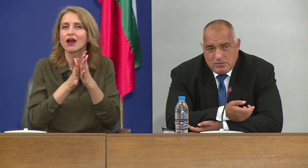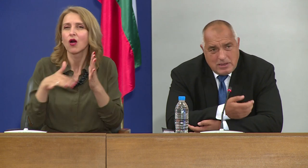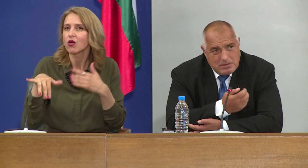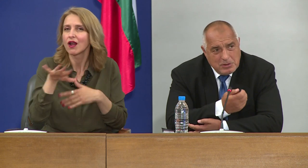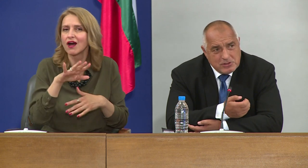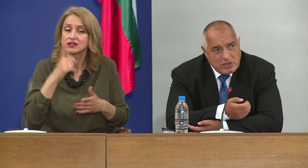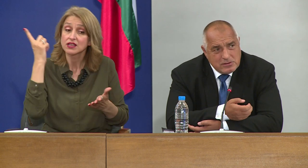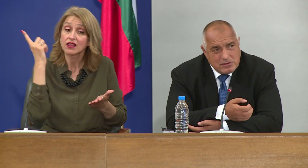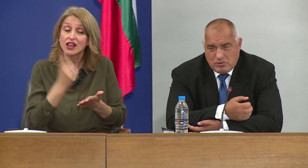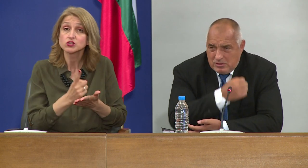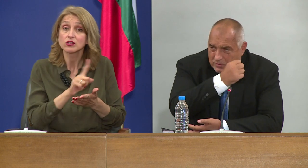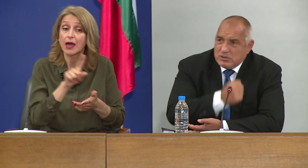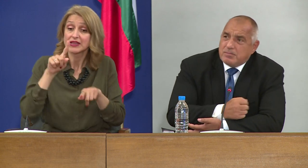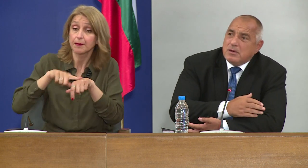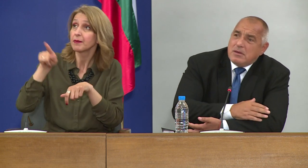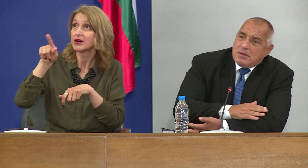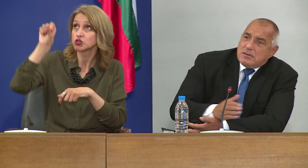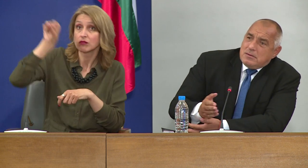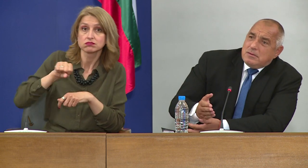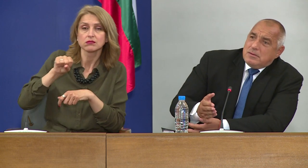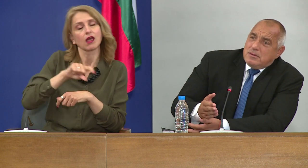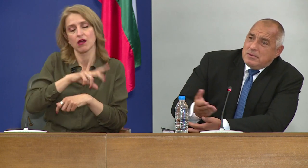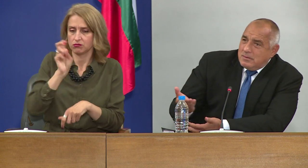Кажеш му, няма да пипа шаутера, той отива и го дърпа.